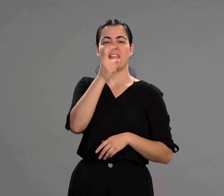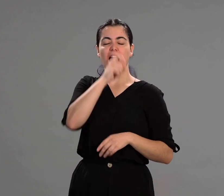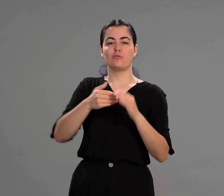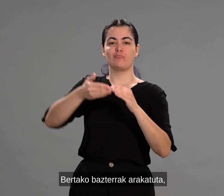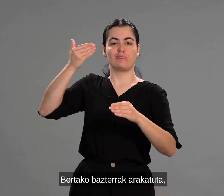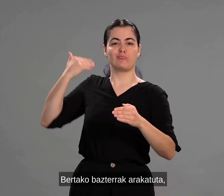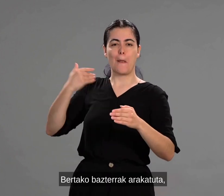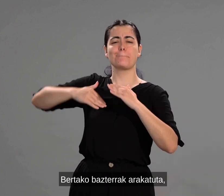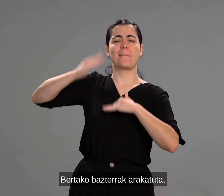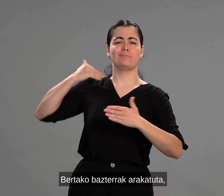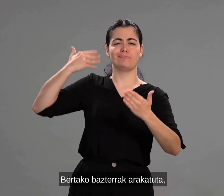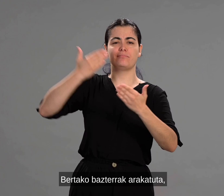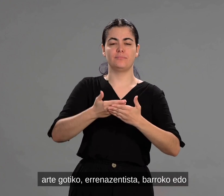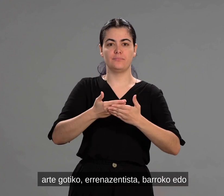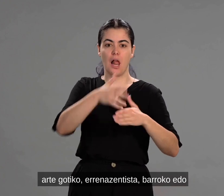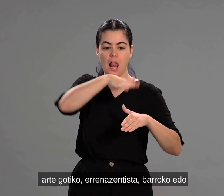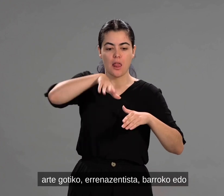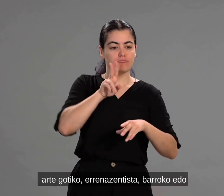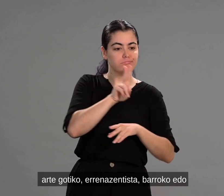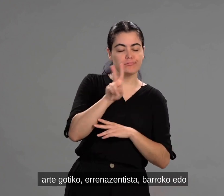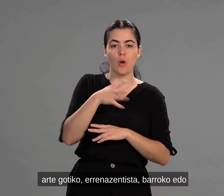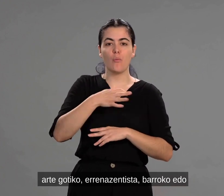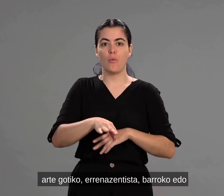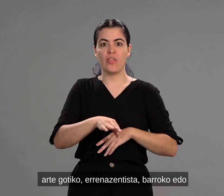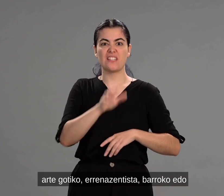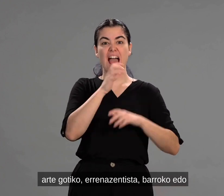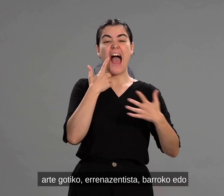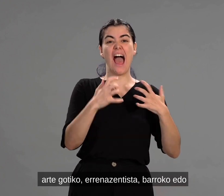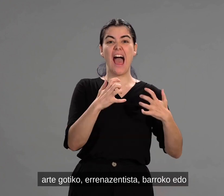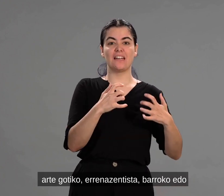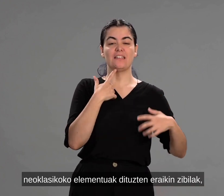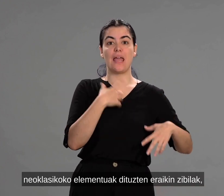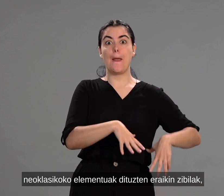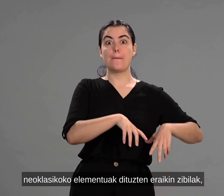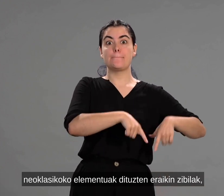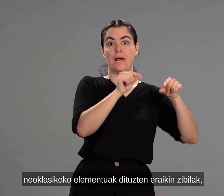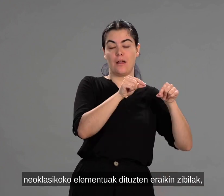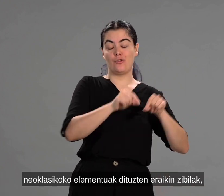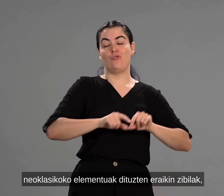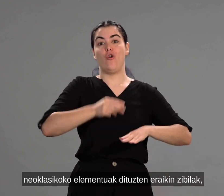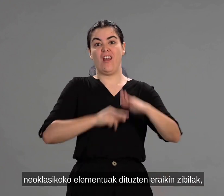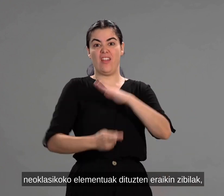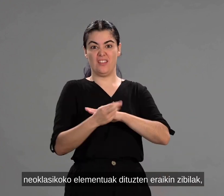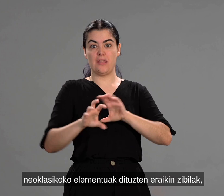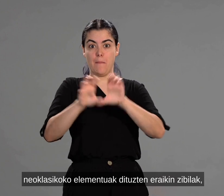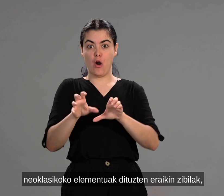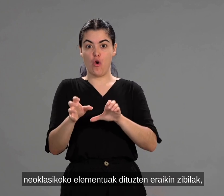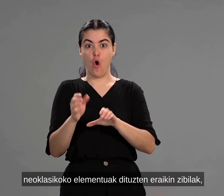Bertako bazterrak harakatuta, arte gotiko, errenazentista, barroko edo neoklasikoko elementuak dituzten eraikin zibilak,